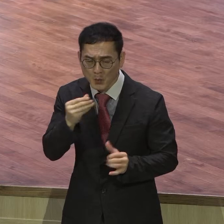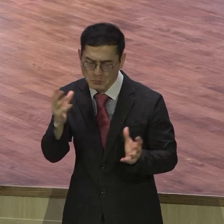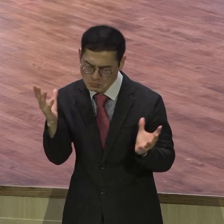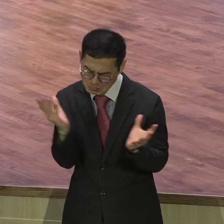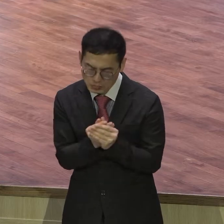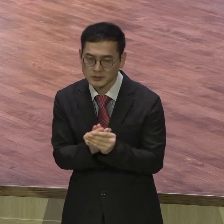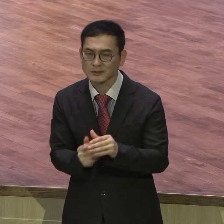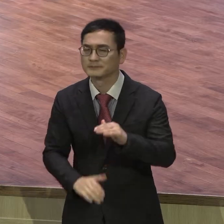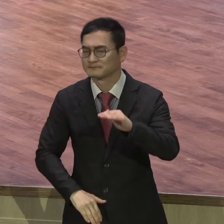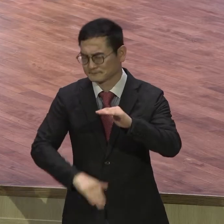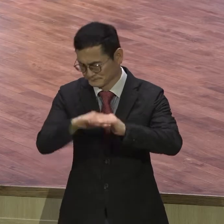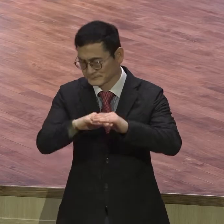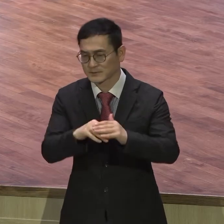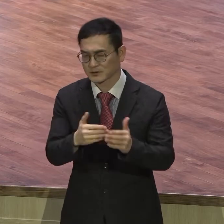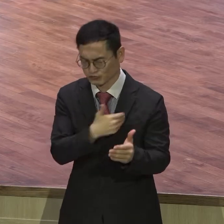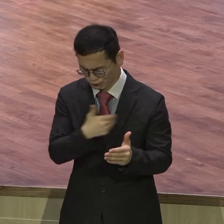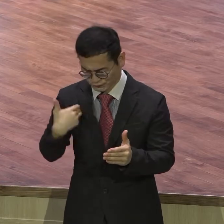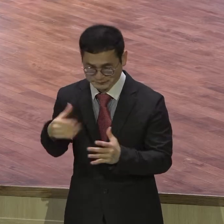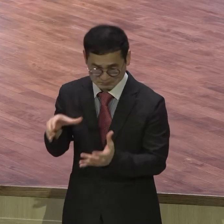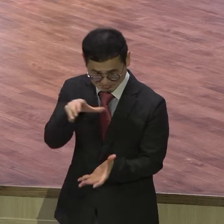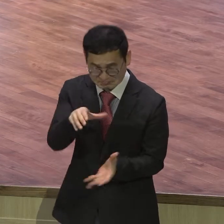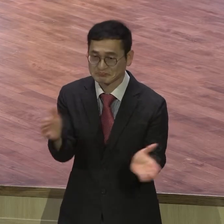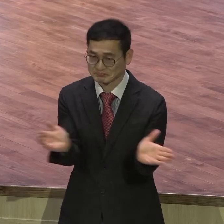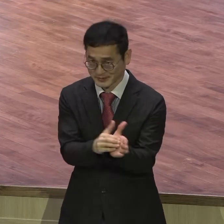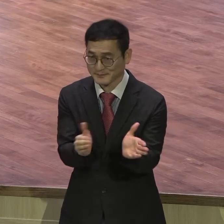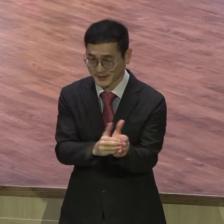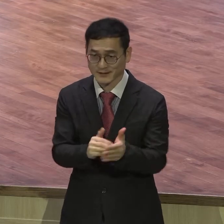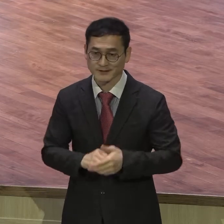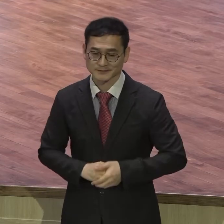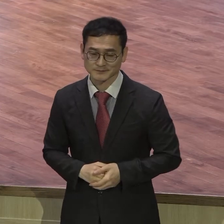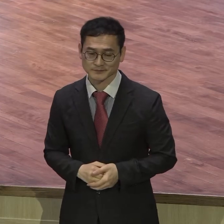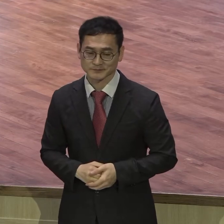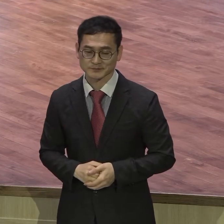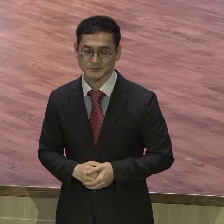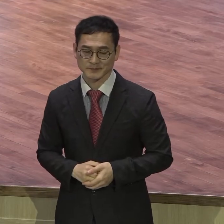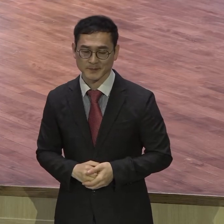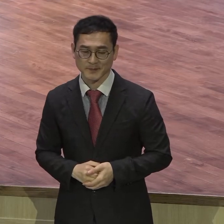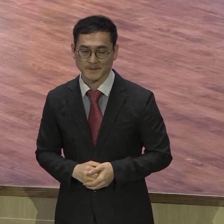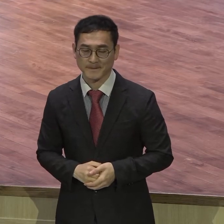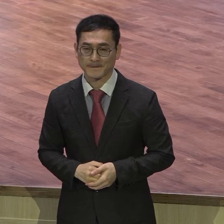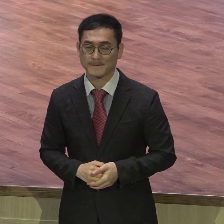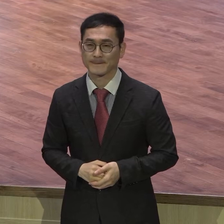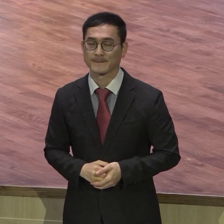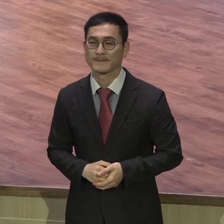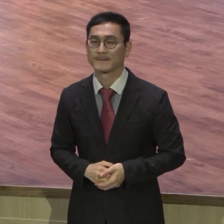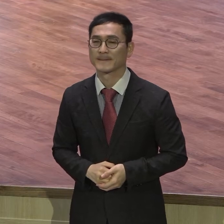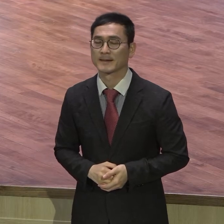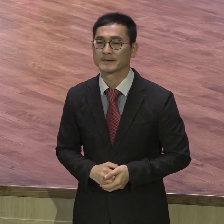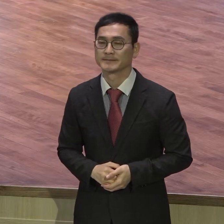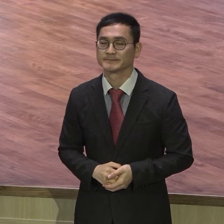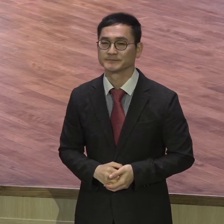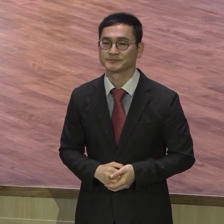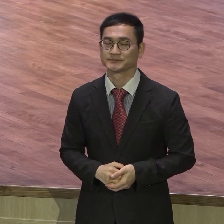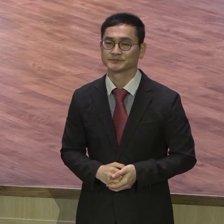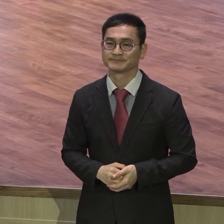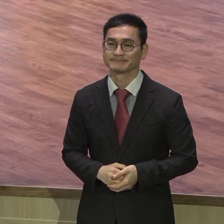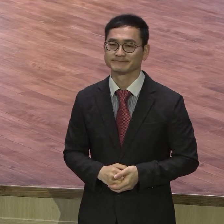받은 자입니다. 복을 받은, 복 주시옵소서가 틀린 기도입니다. 그렇기 때문에 우리가 주신